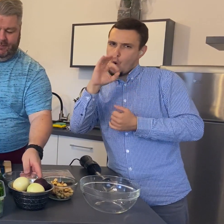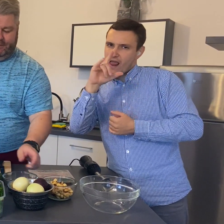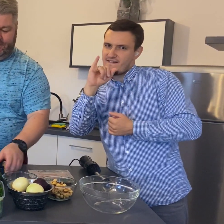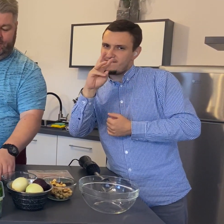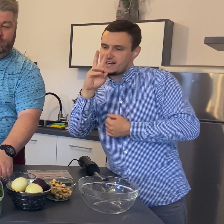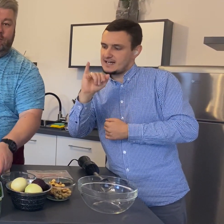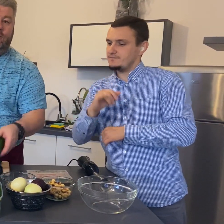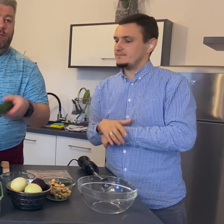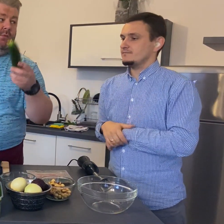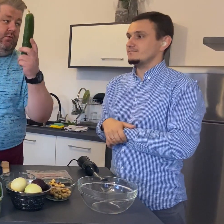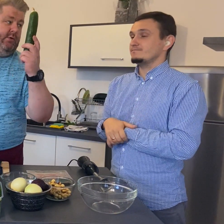Ogórek.